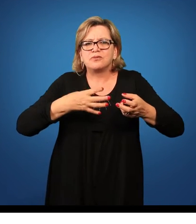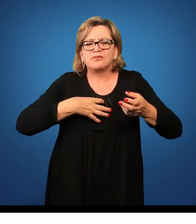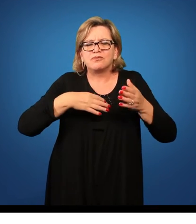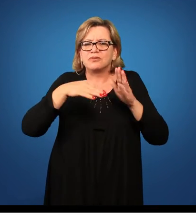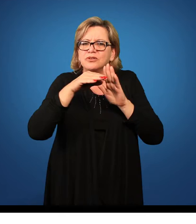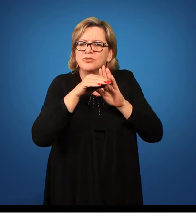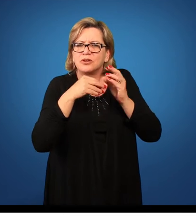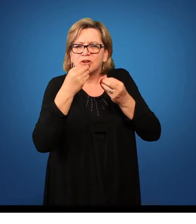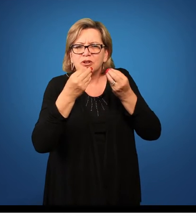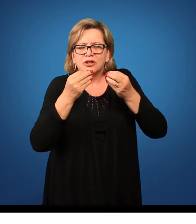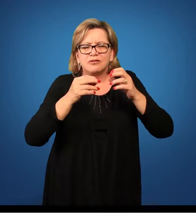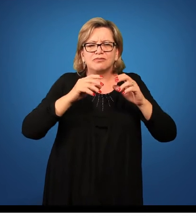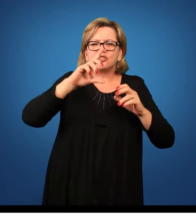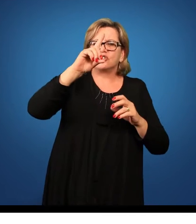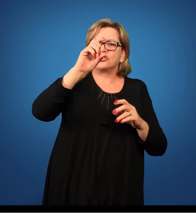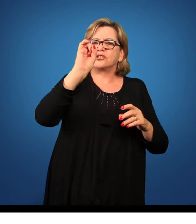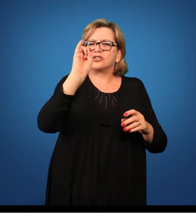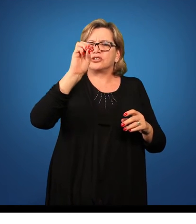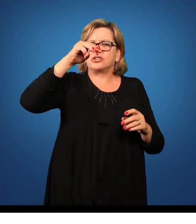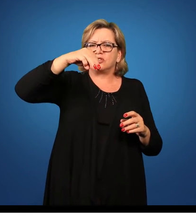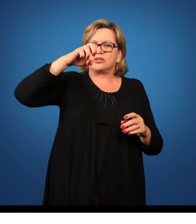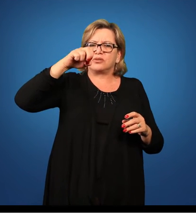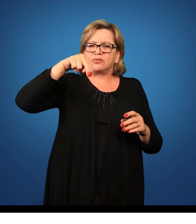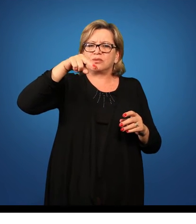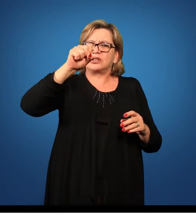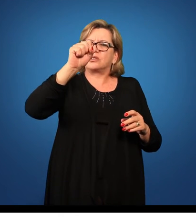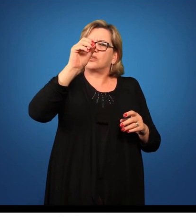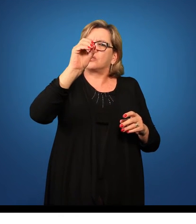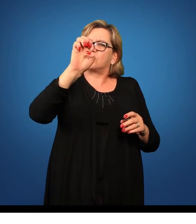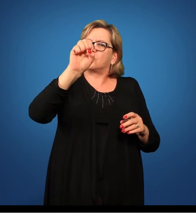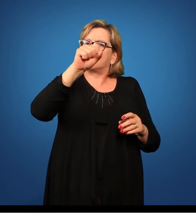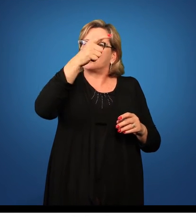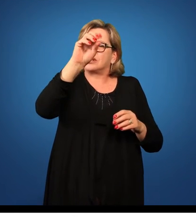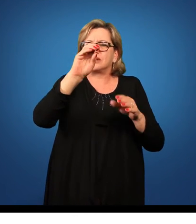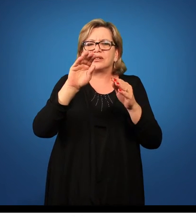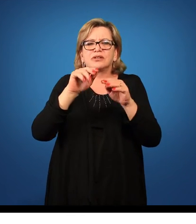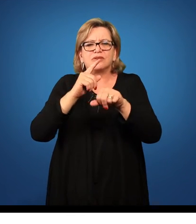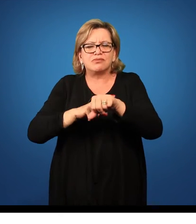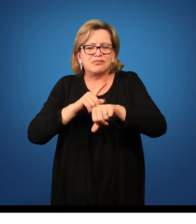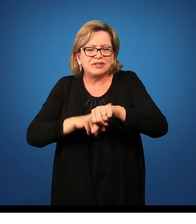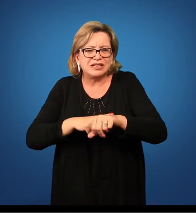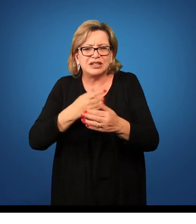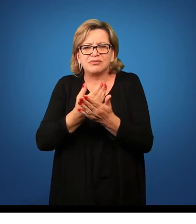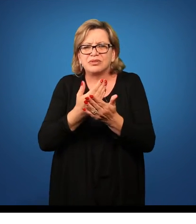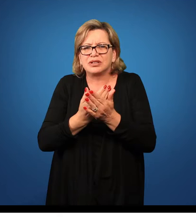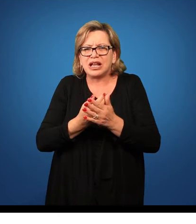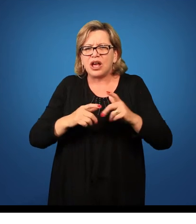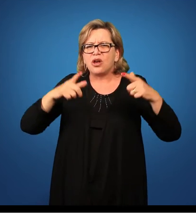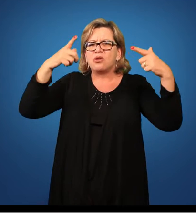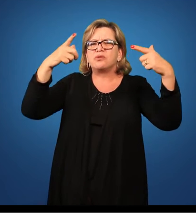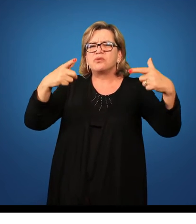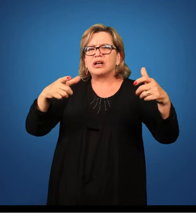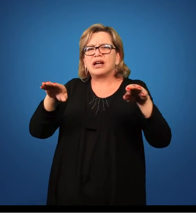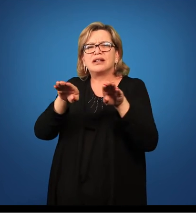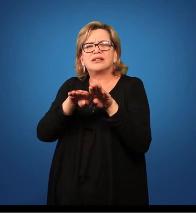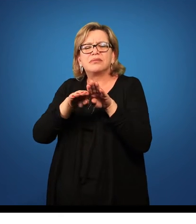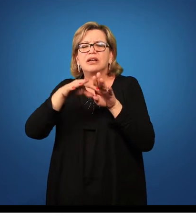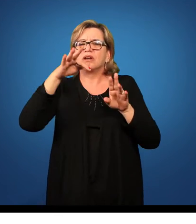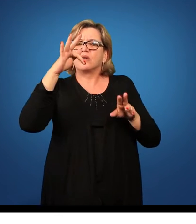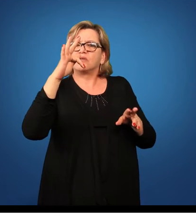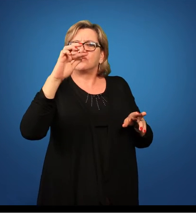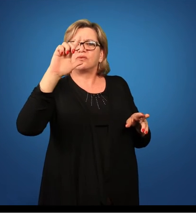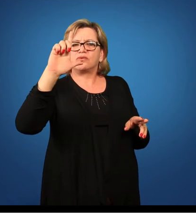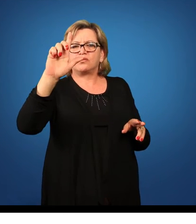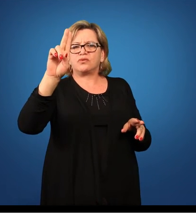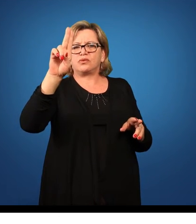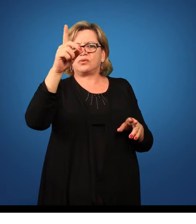das dimensões, estudar os fatores de tempo, de espaço, de fluxo, aprofundar